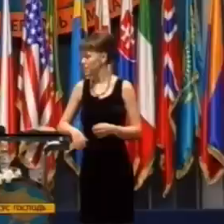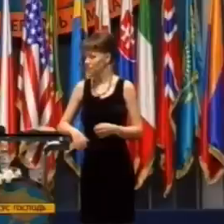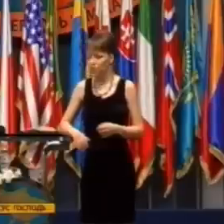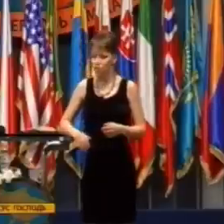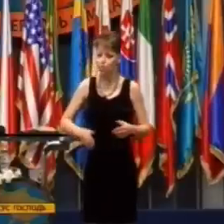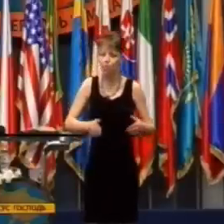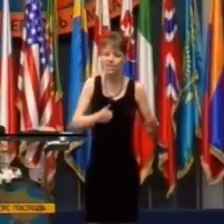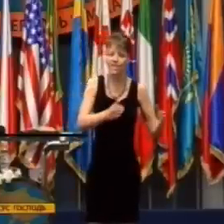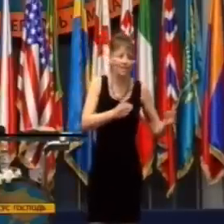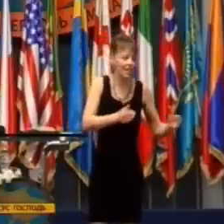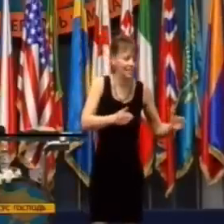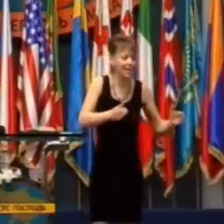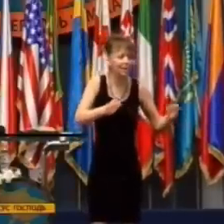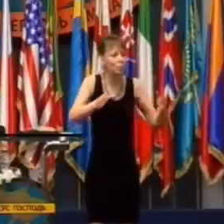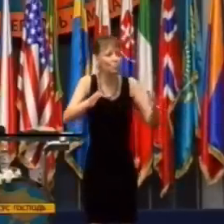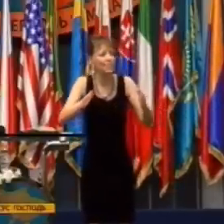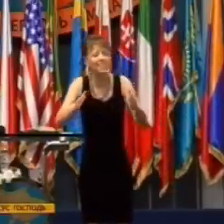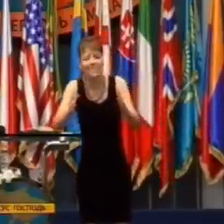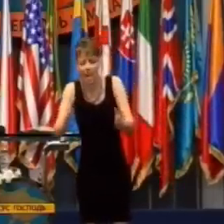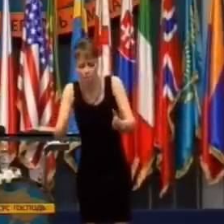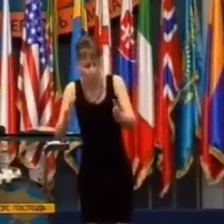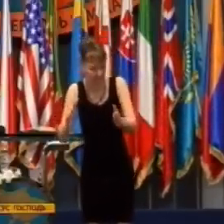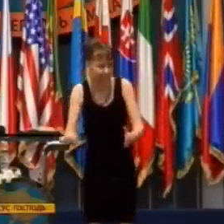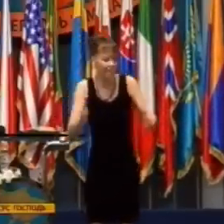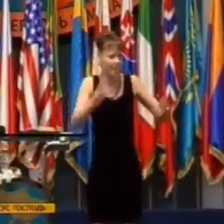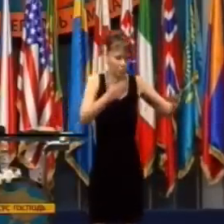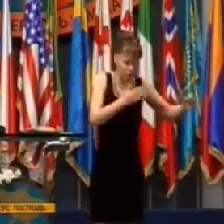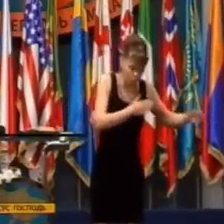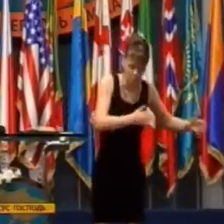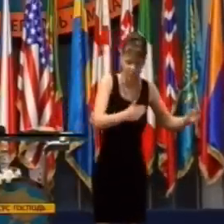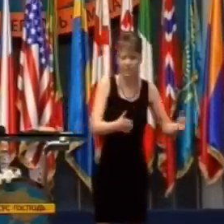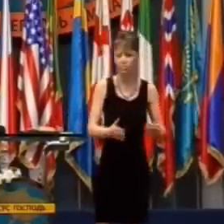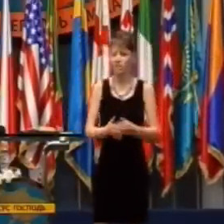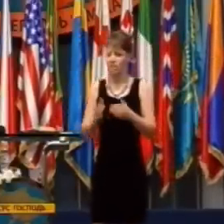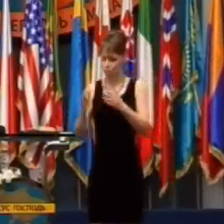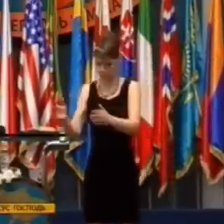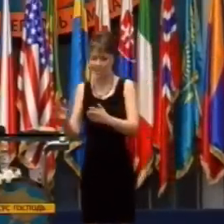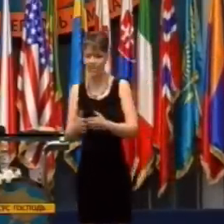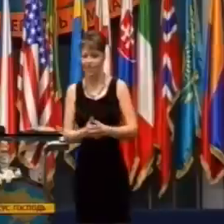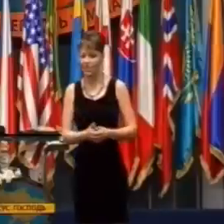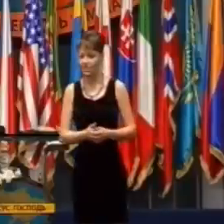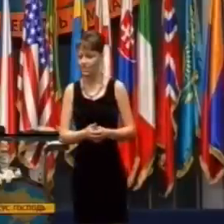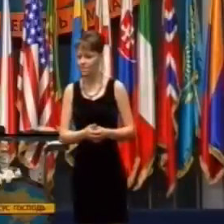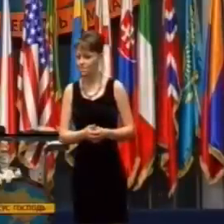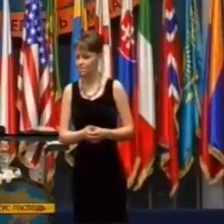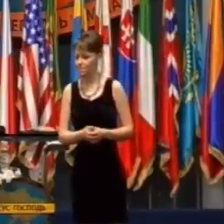na základe potenciálnej energie, moci, ktorá vo vás pôsobí.